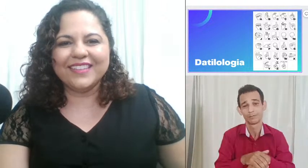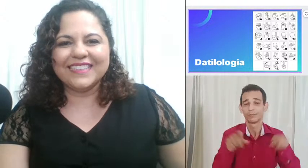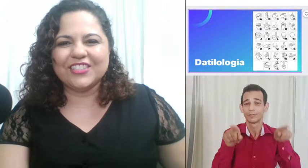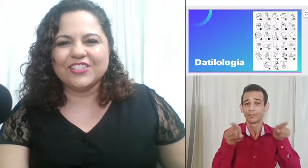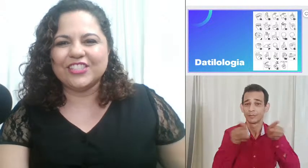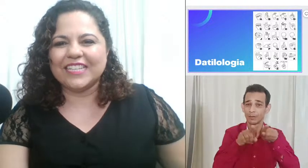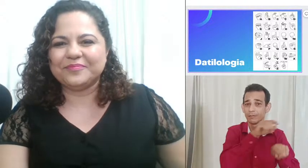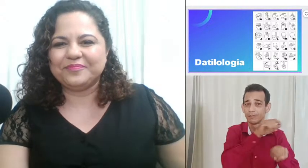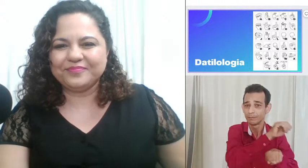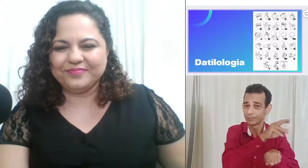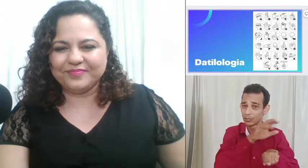Cristina!